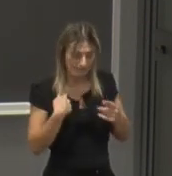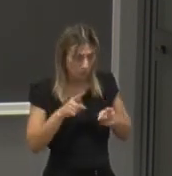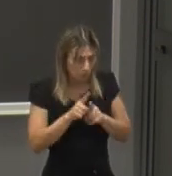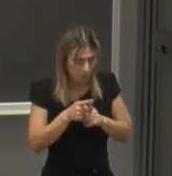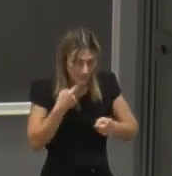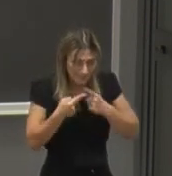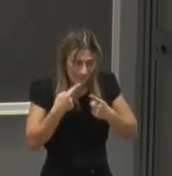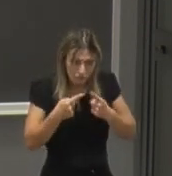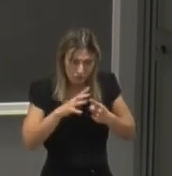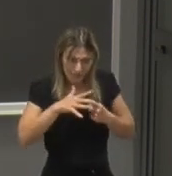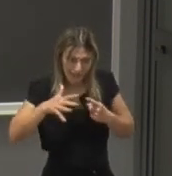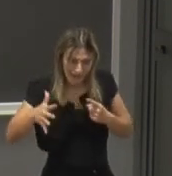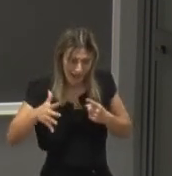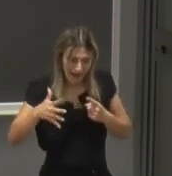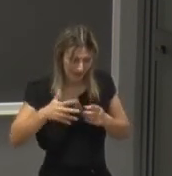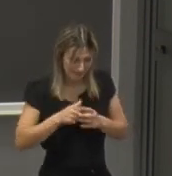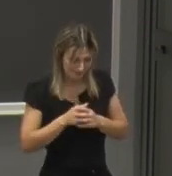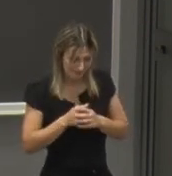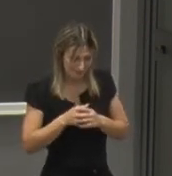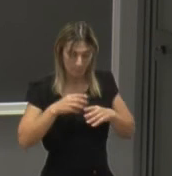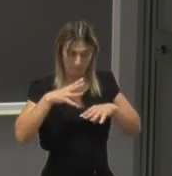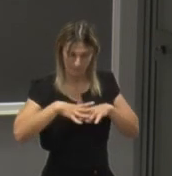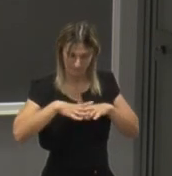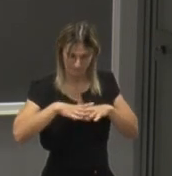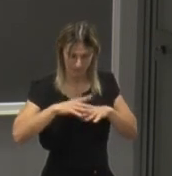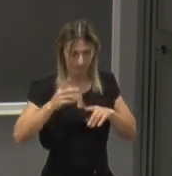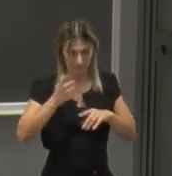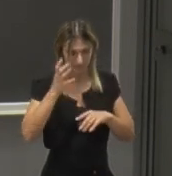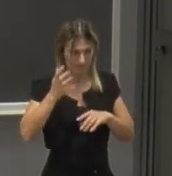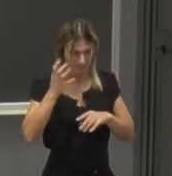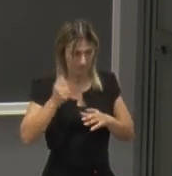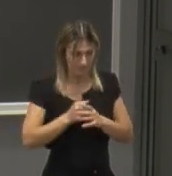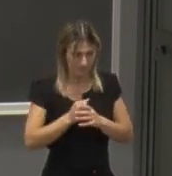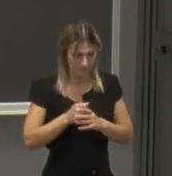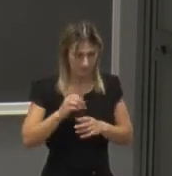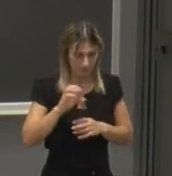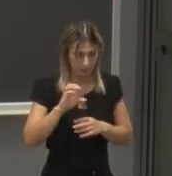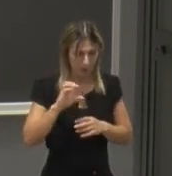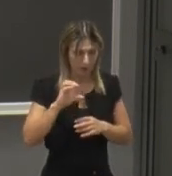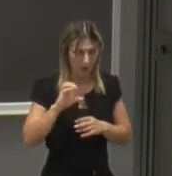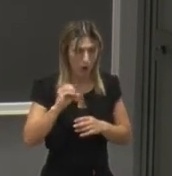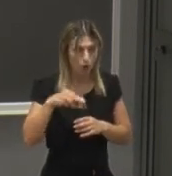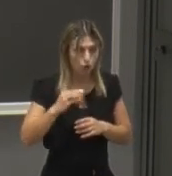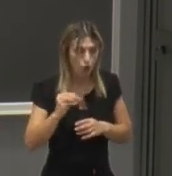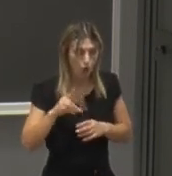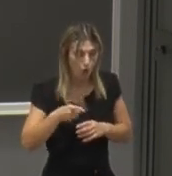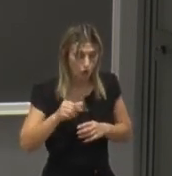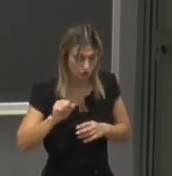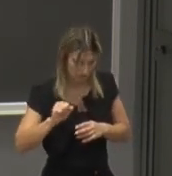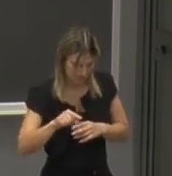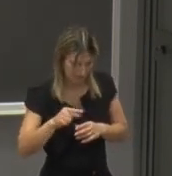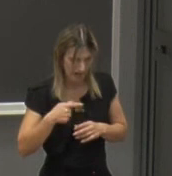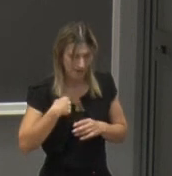interazione anche con altri ambiti extra matematici come ad esempio i modelli per l'oncologia la fluidodinamica